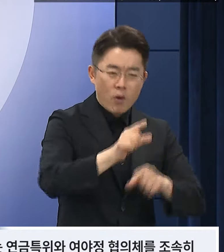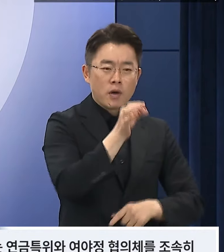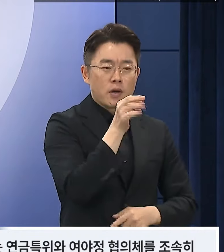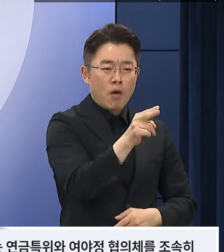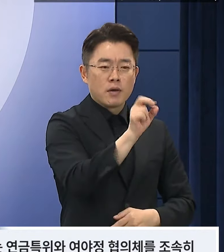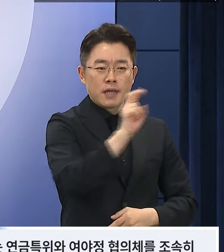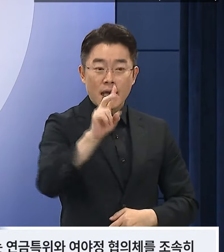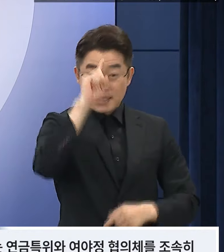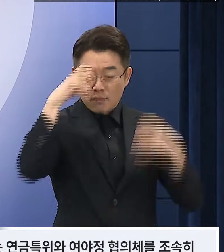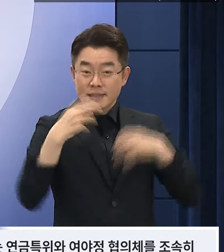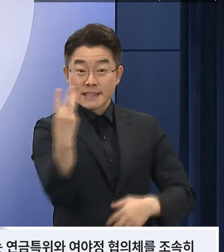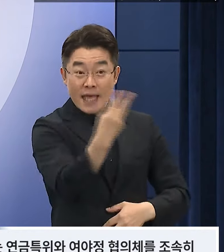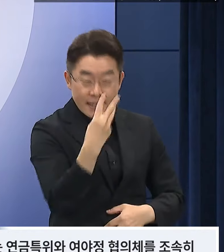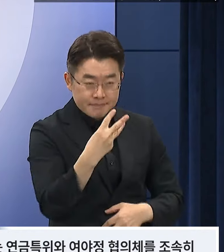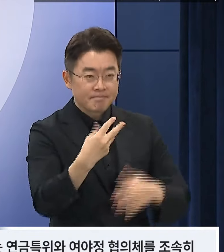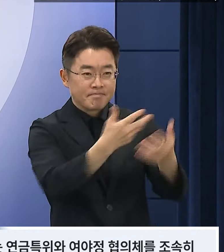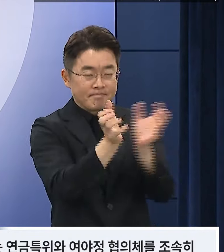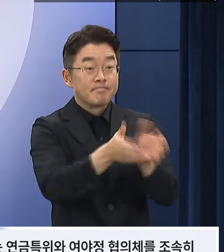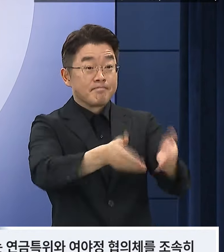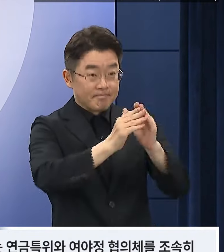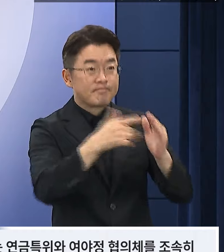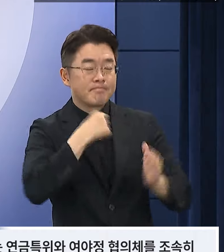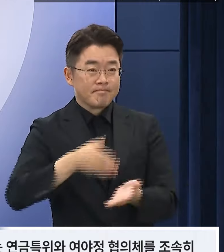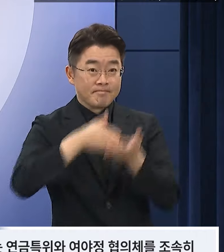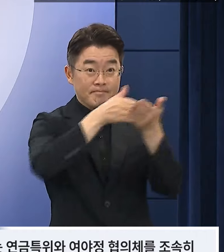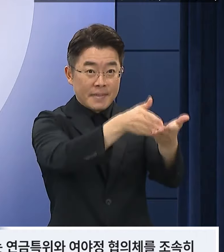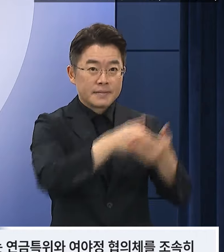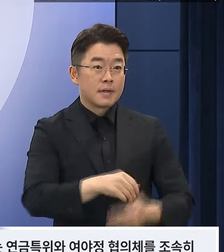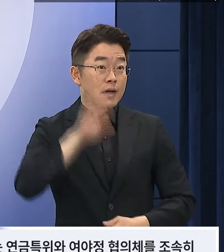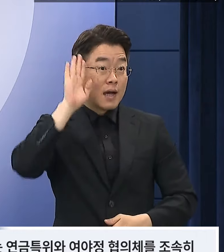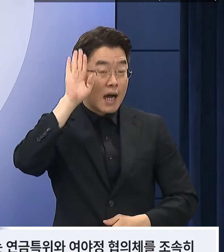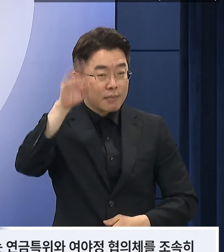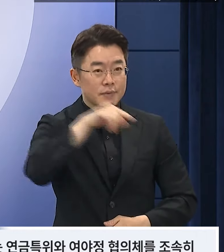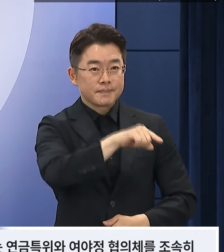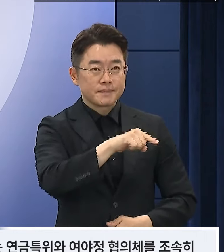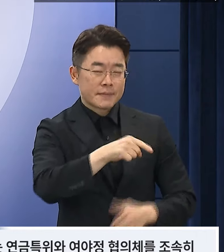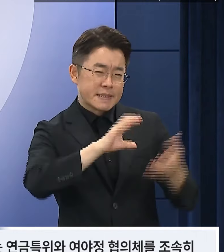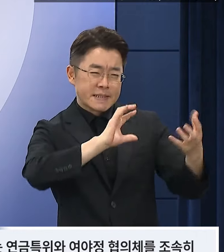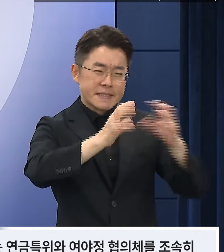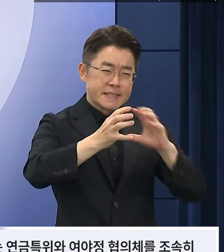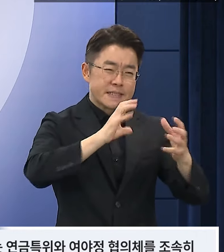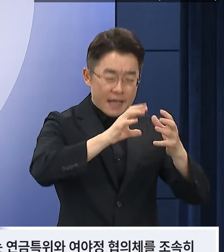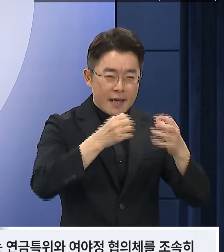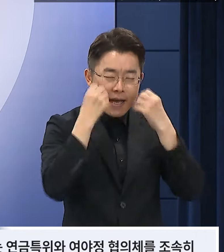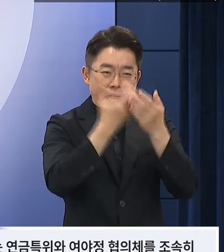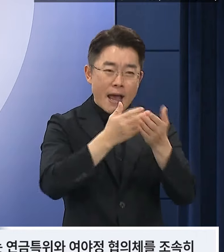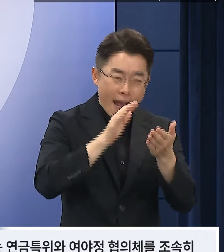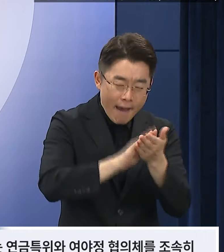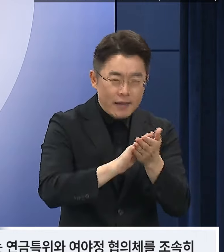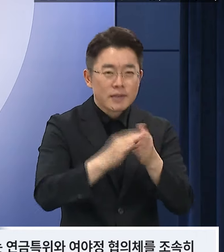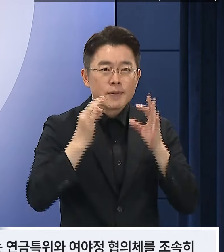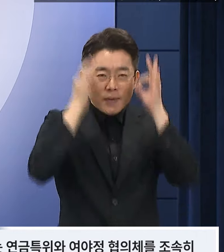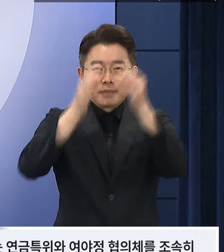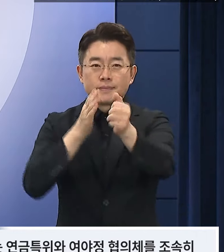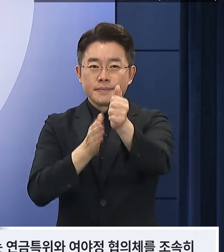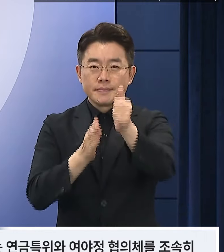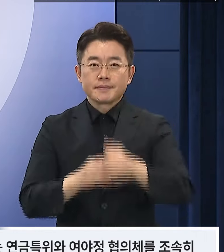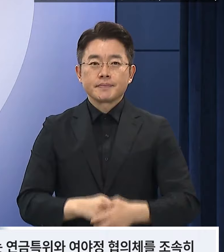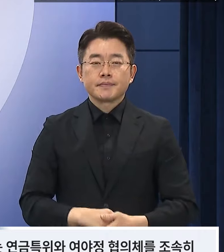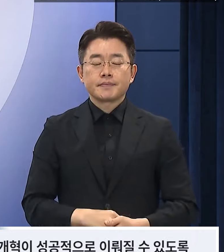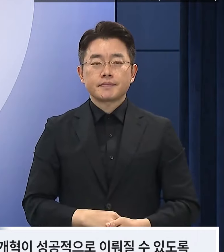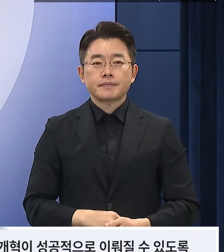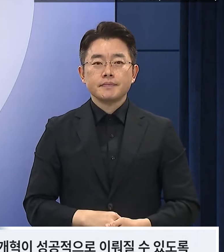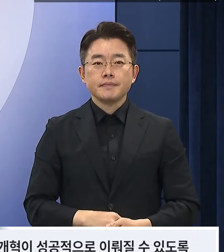다층연금체계의 틀 속에서 포괄적인 개혁 논의를 진행해 주시길 부탁드립니다.